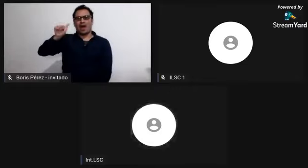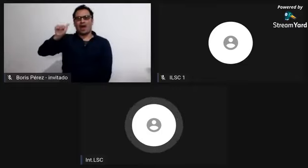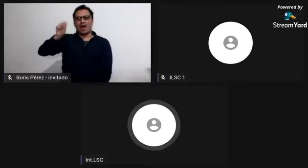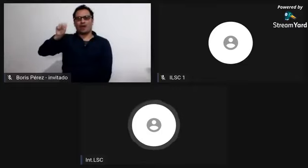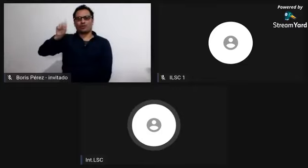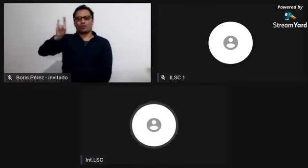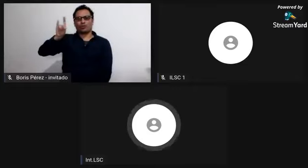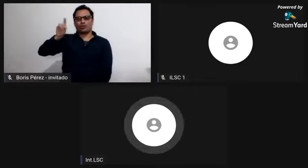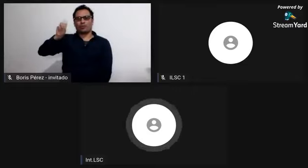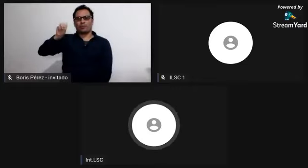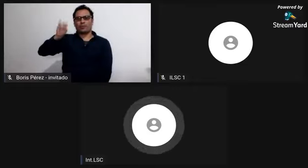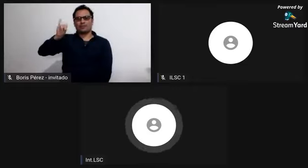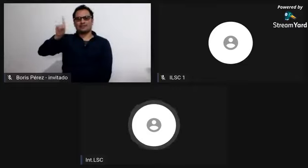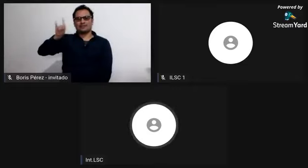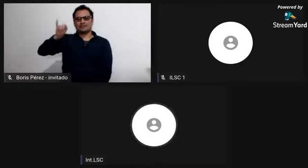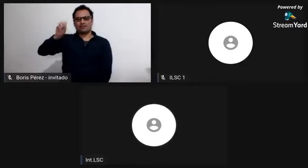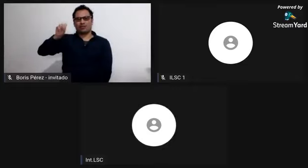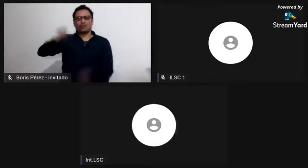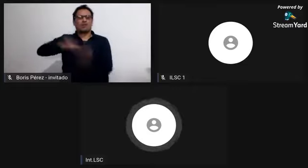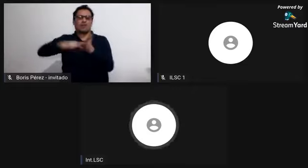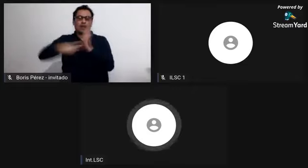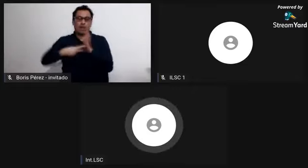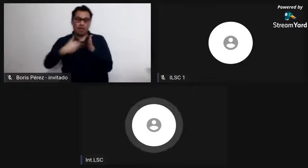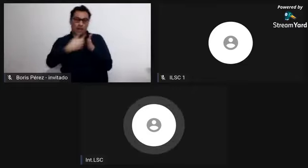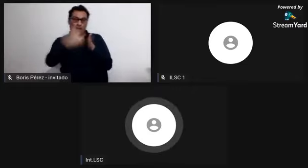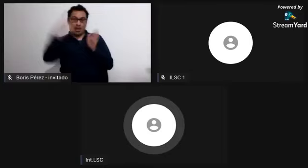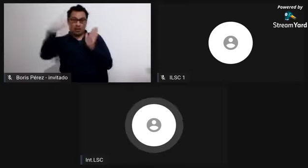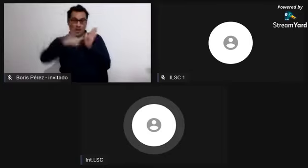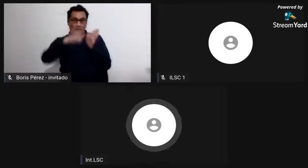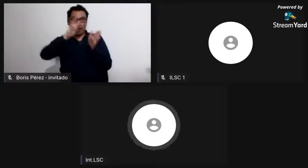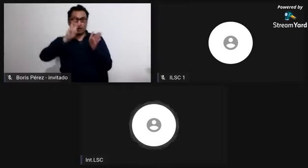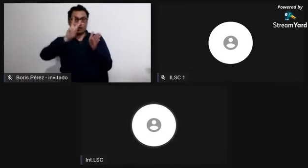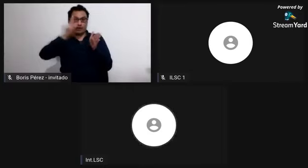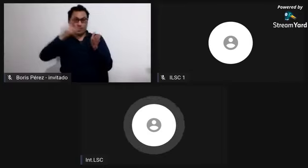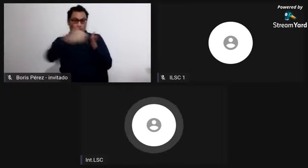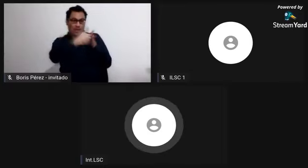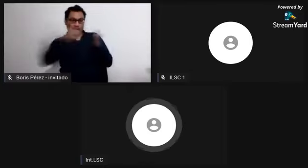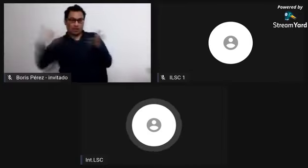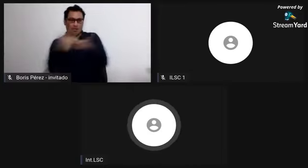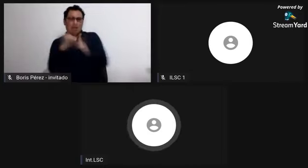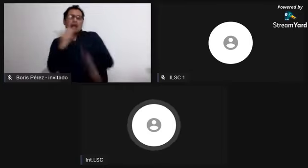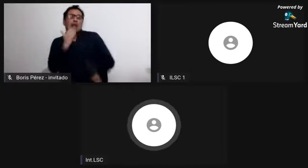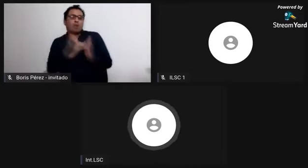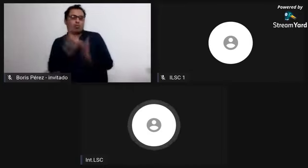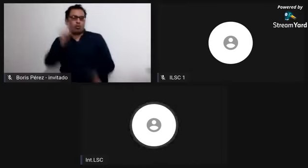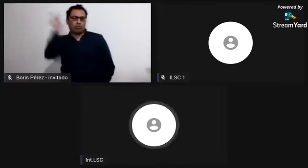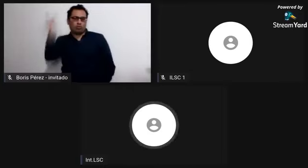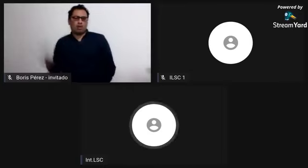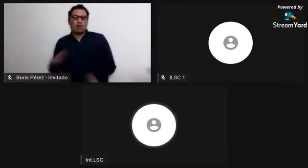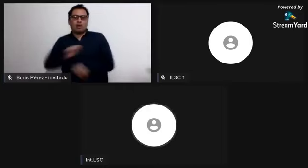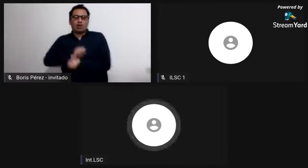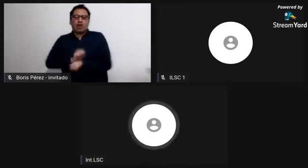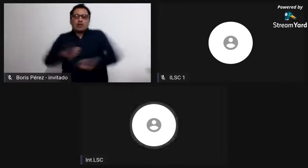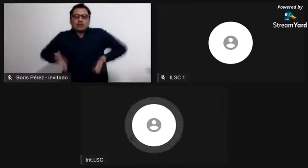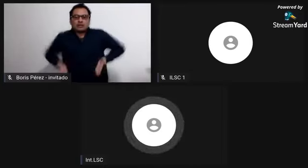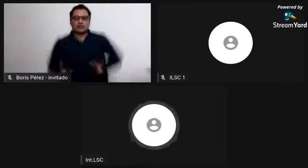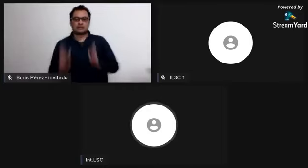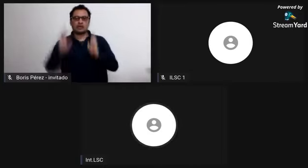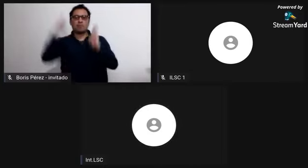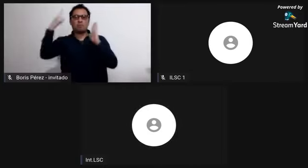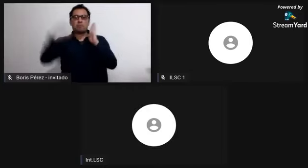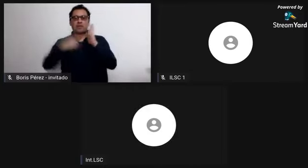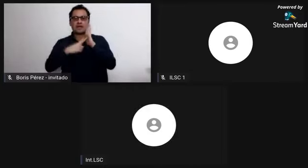potenciales amos, ¿sí? La ley de vientres entra a regir en el año 1821.